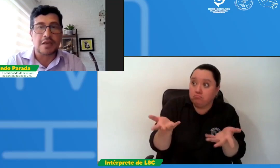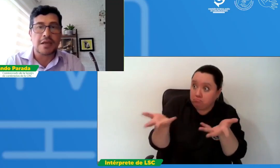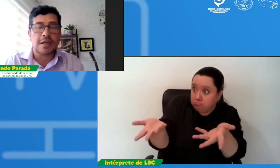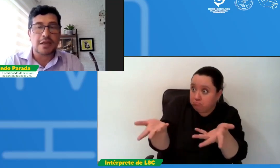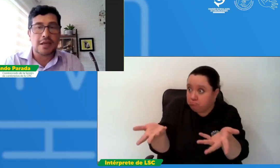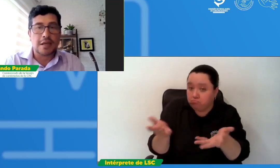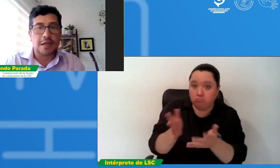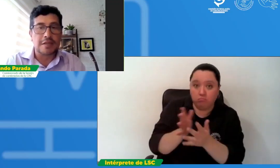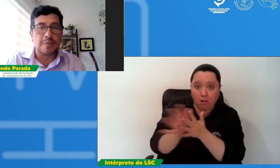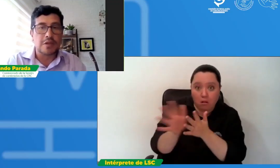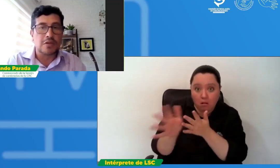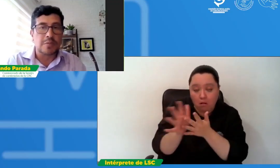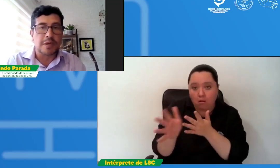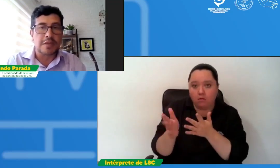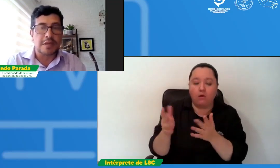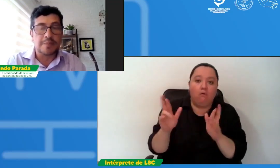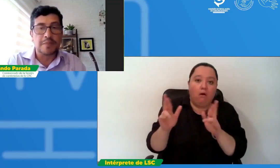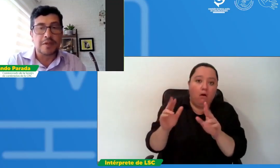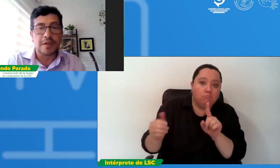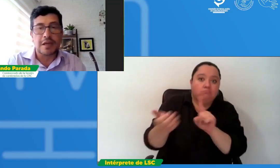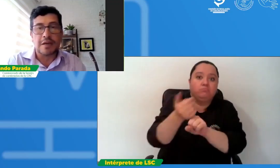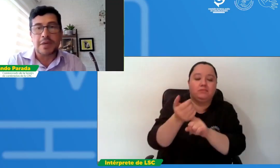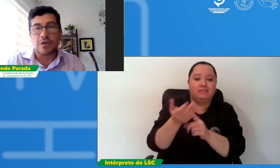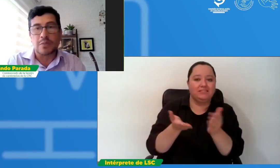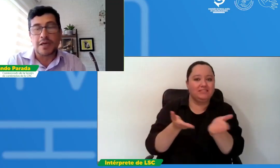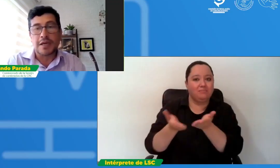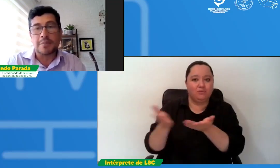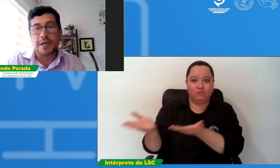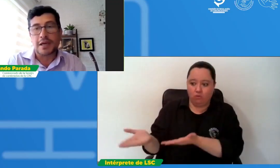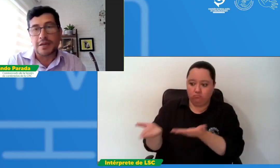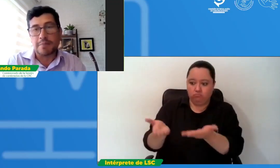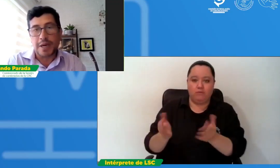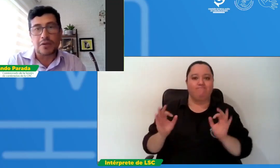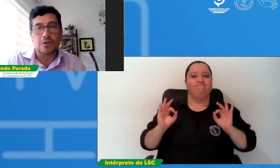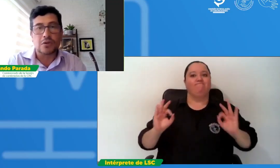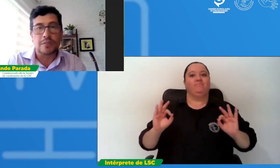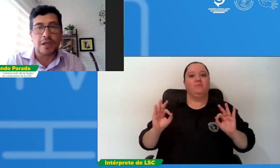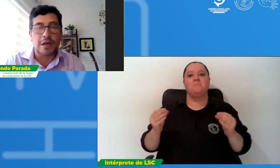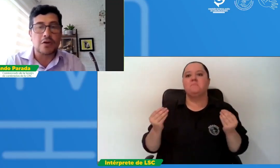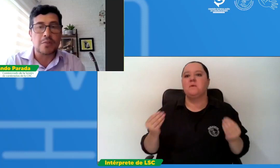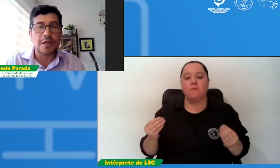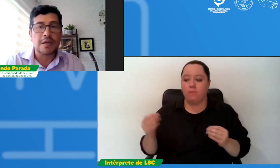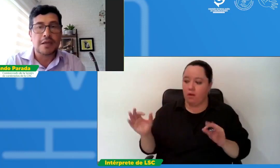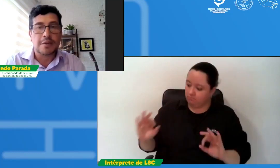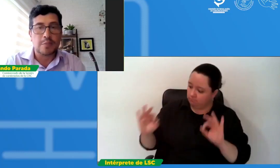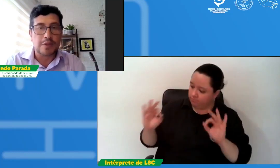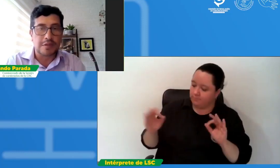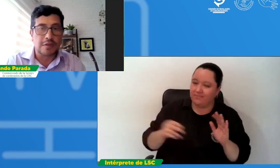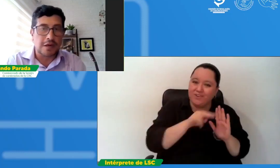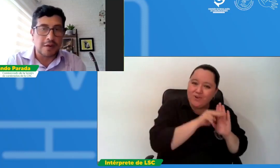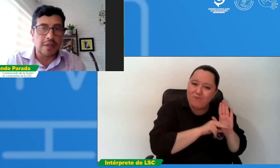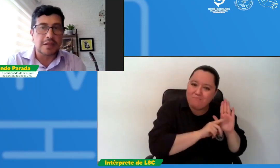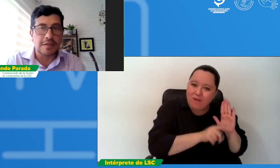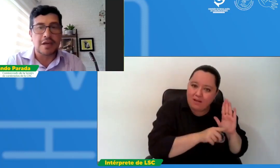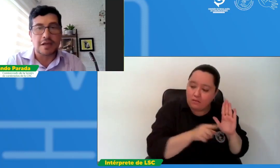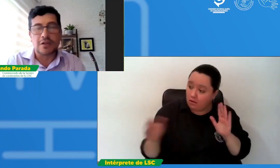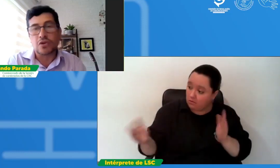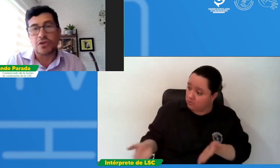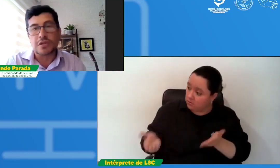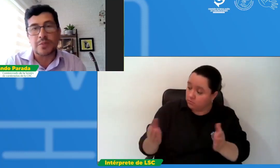que el servicio se preste de la mejor manera para que el impacto de la norma pues realmente sea el que todos estamos